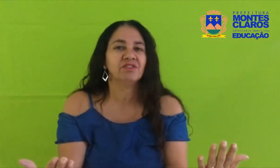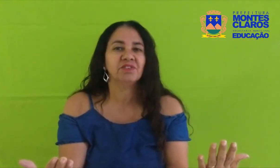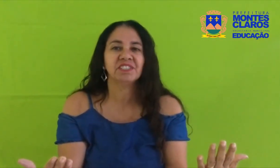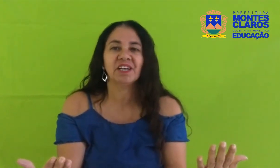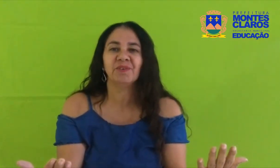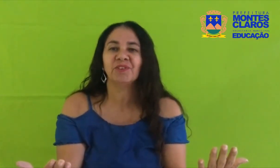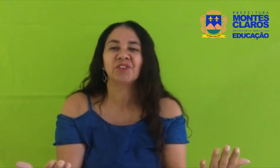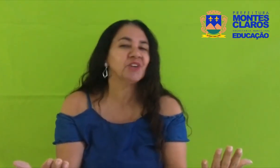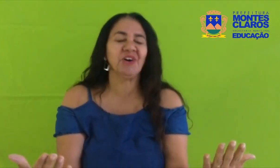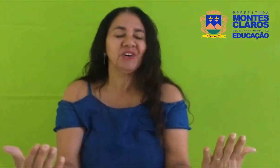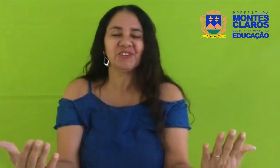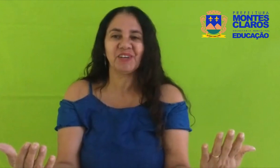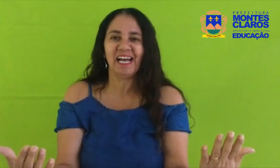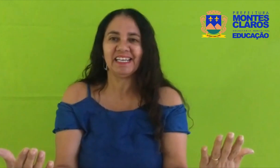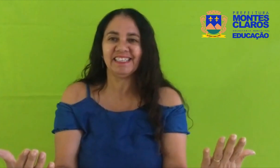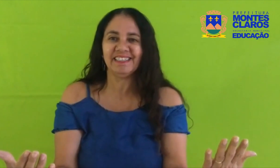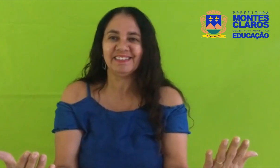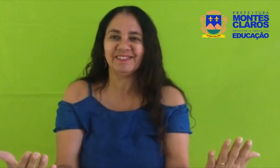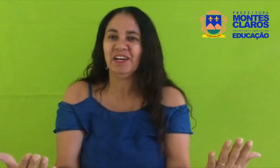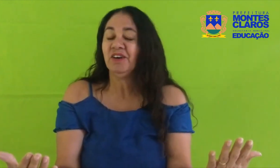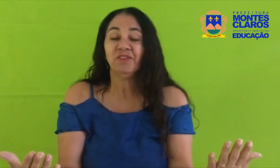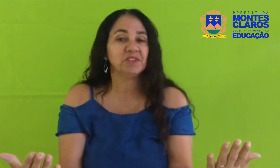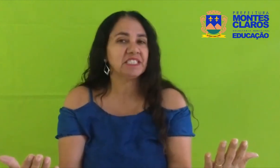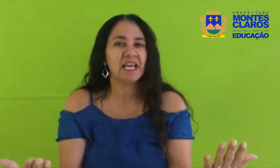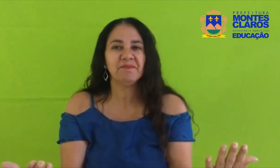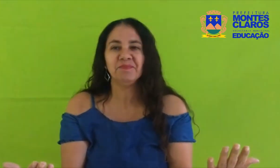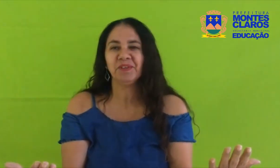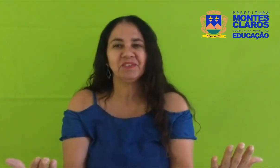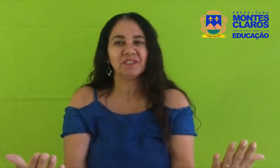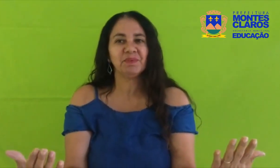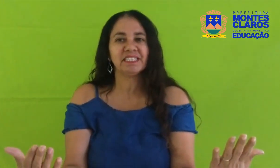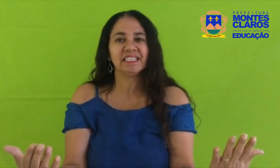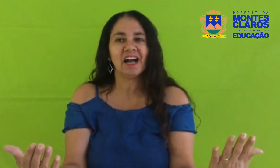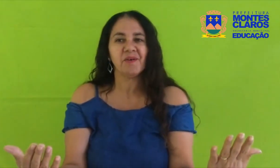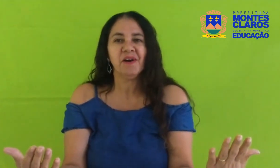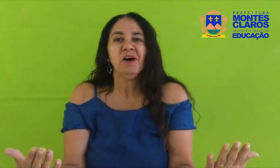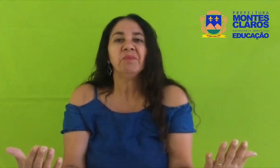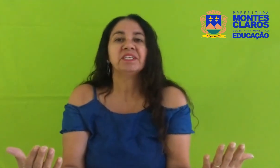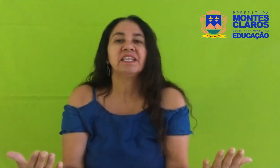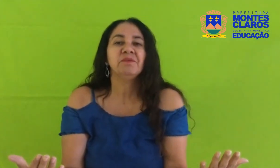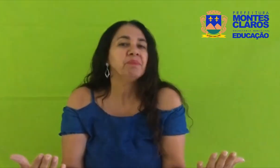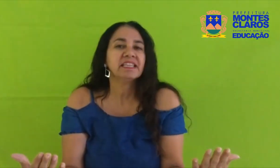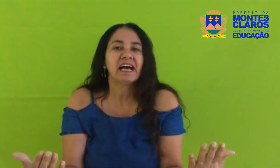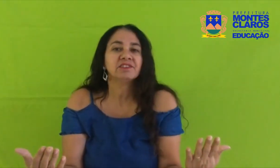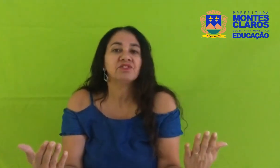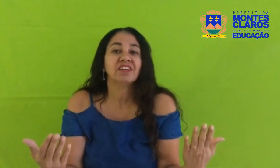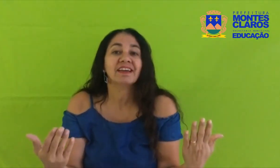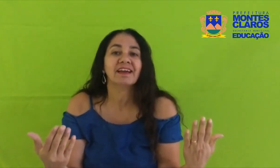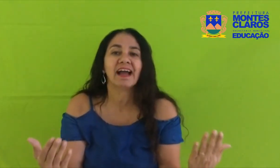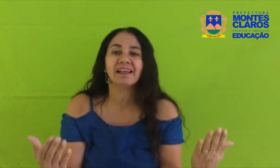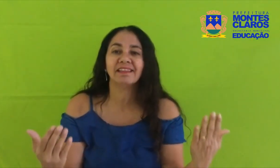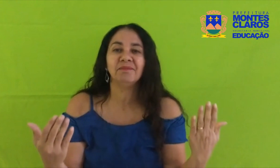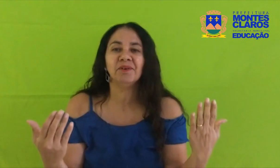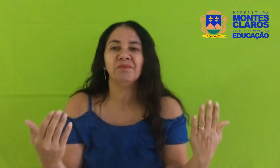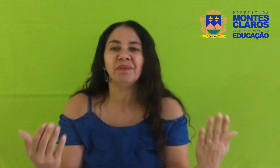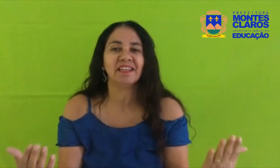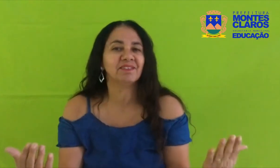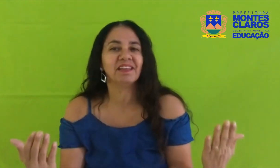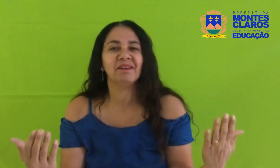de você com todo carinho Você é muito especial Pois tem um pedaço de cada momento da